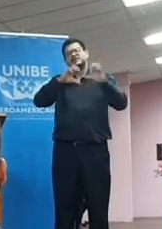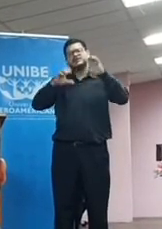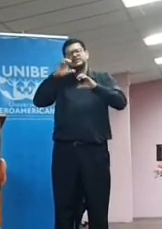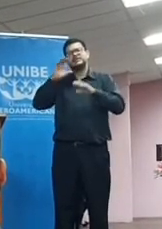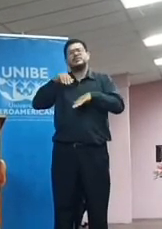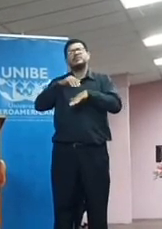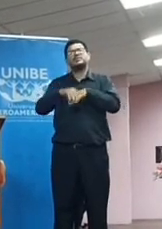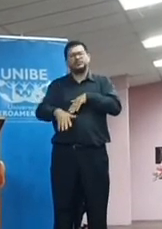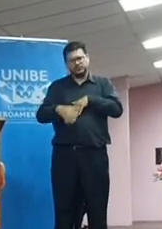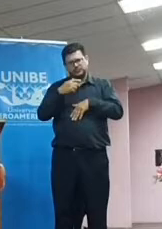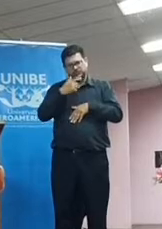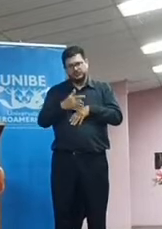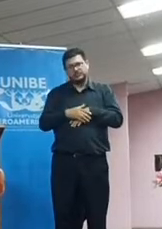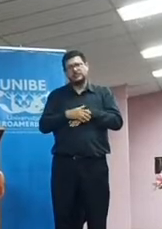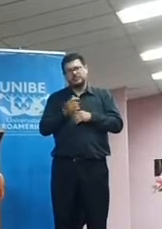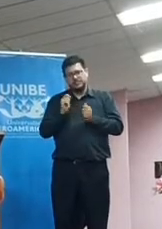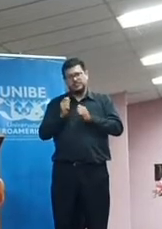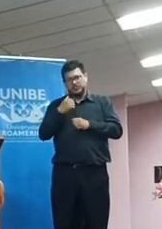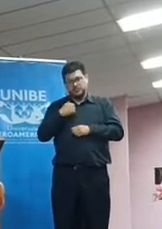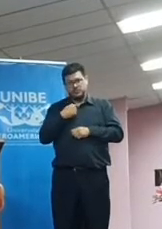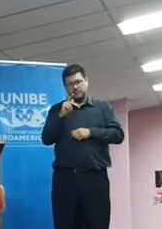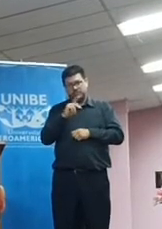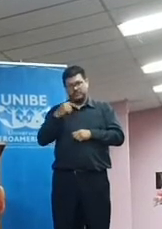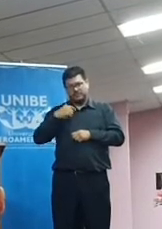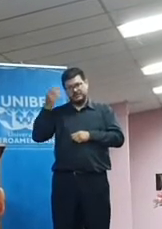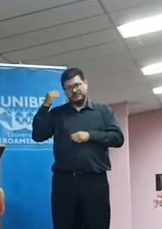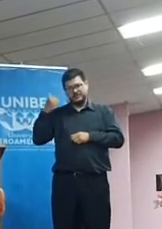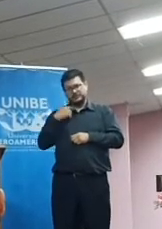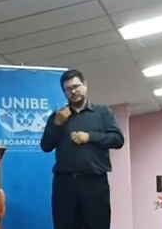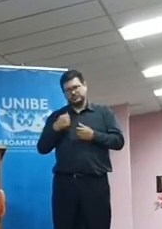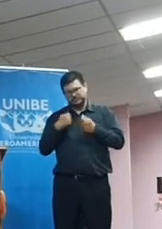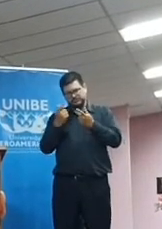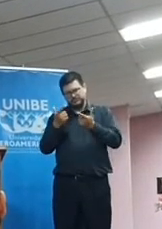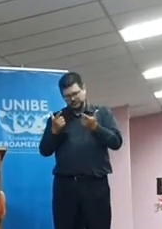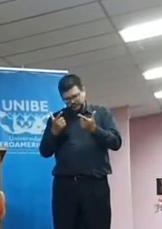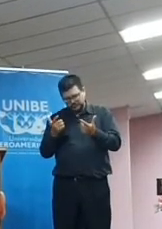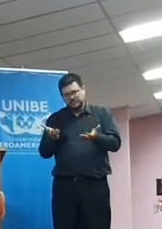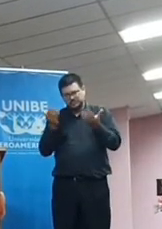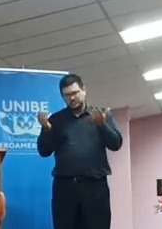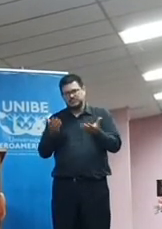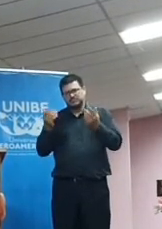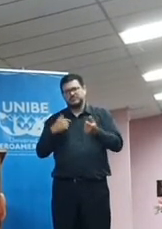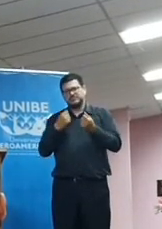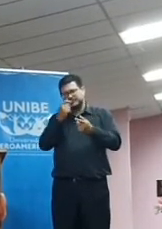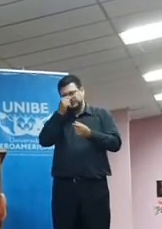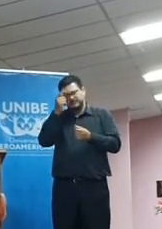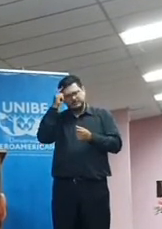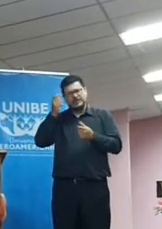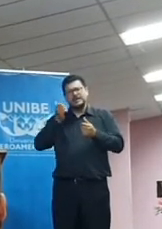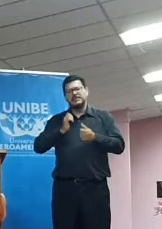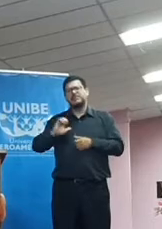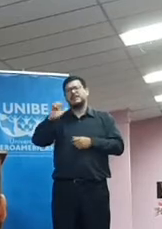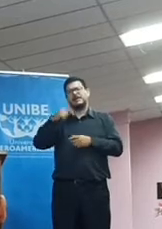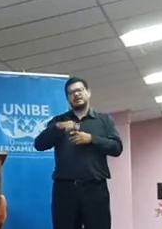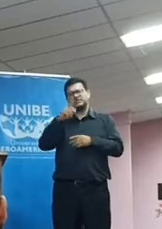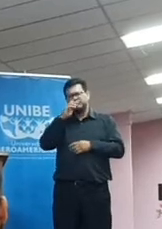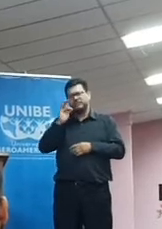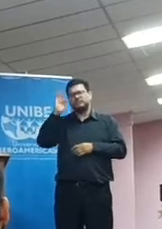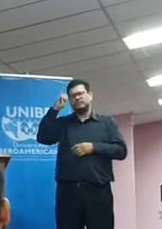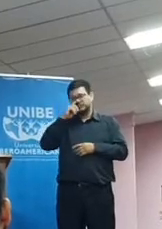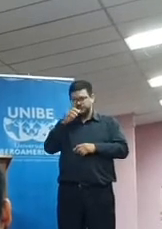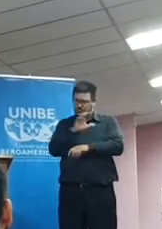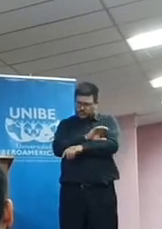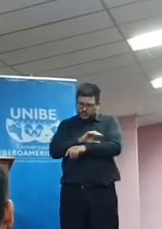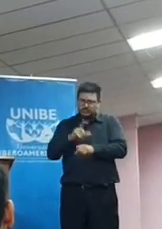decaiga Eduardo. Te habla tu maestra de hace muchos años y con mucha esperanza y con el peso de doña Lidia de decir que seguir